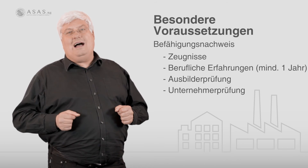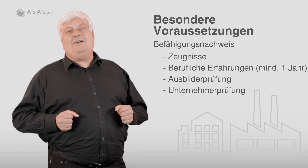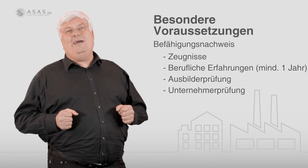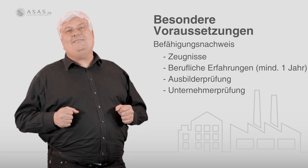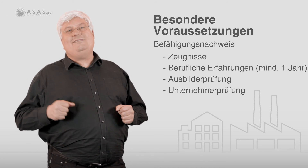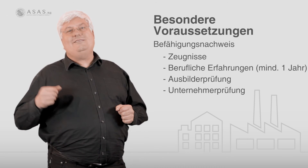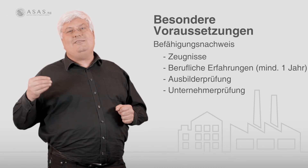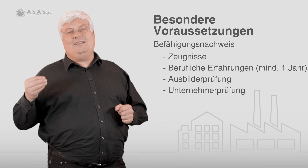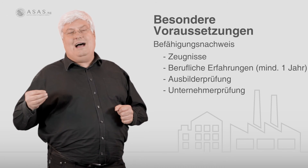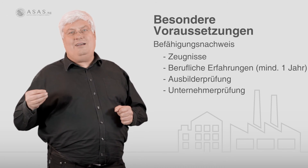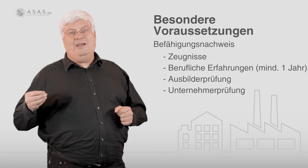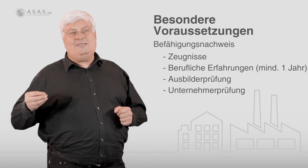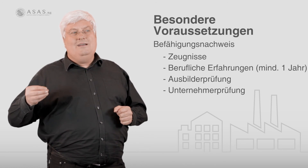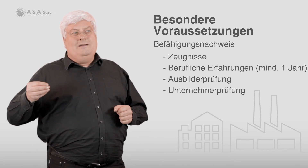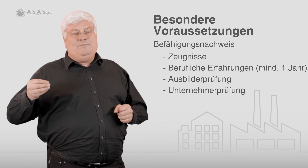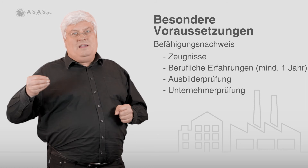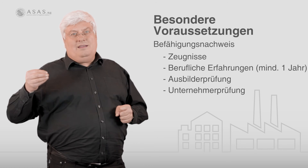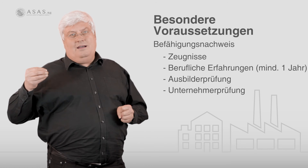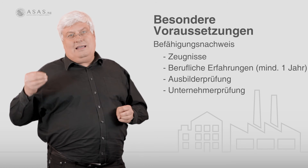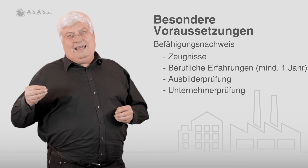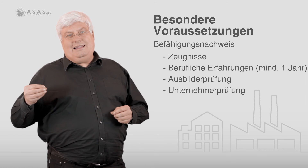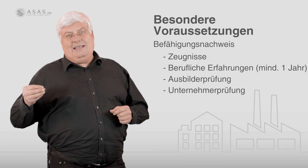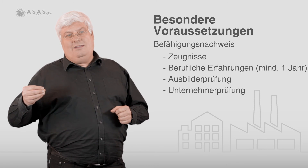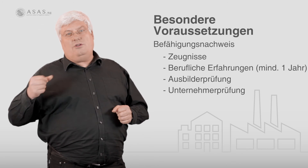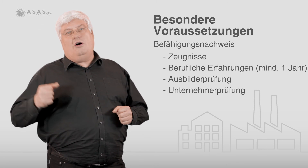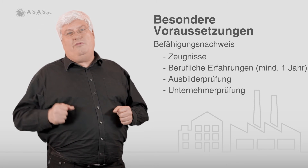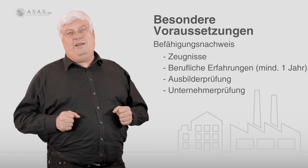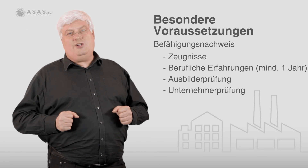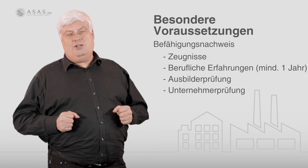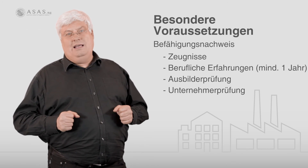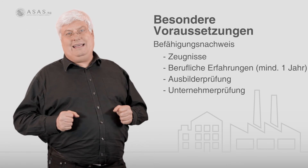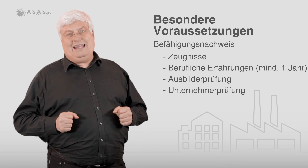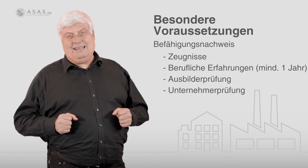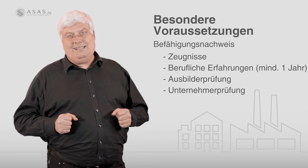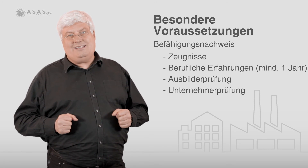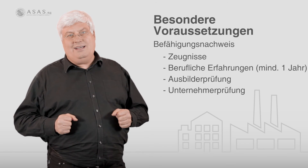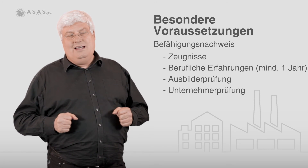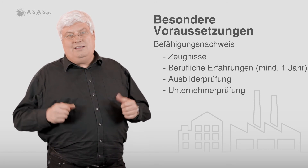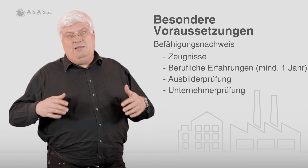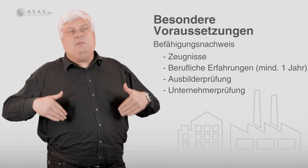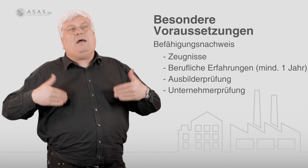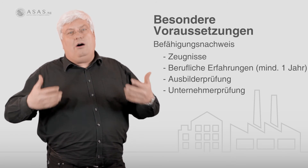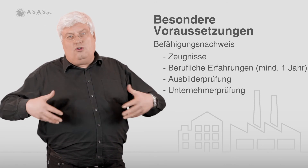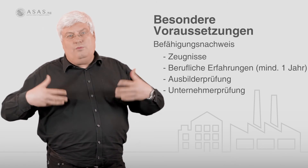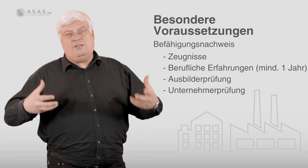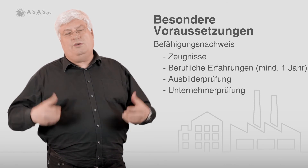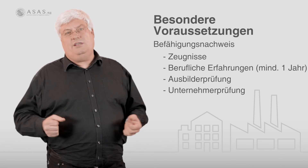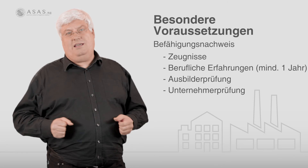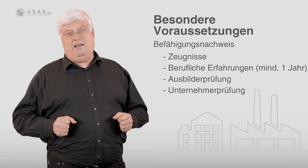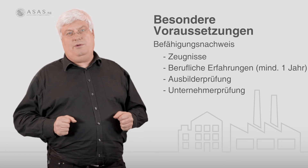nachweisen. Das ist der Nachweis der rechtlichen und kaufmännischen Kenntnisse, die man braucht, um ein solches Gewerbe